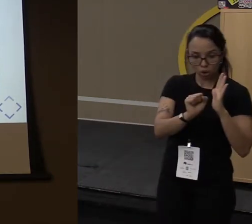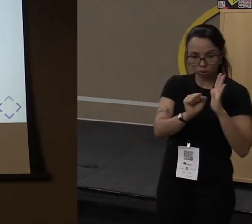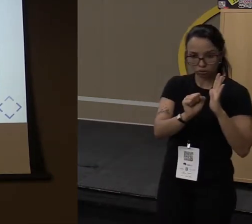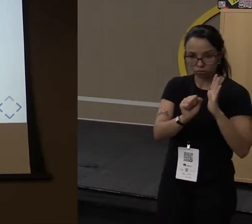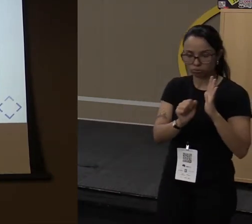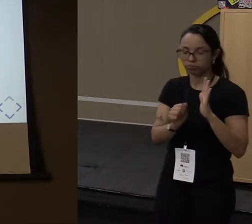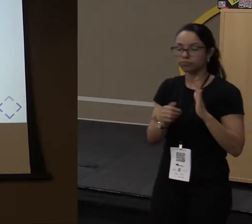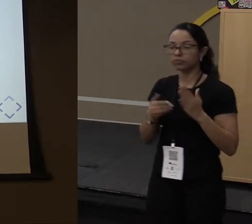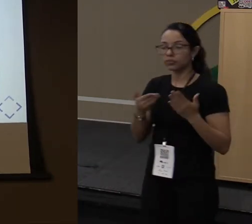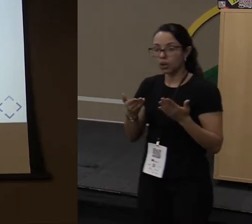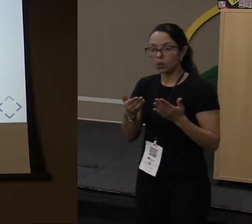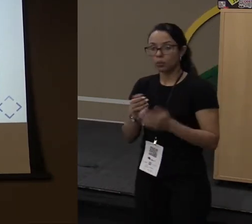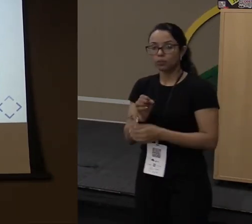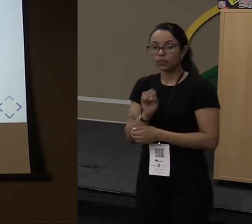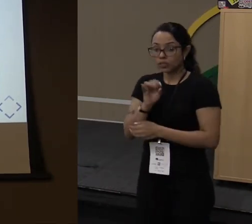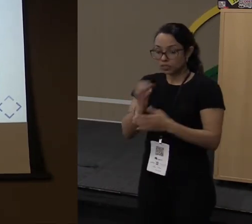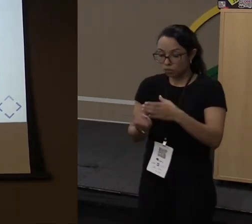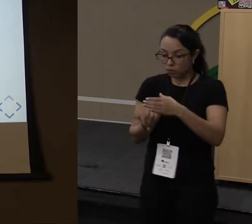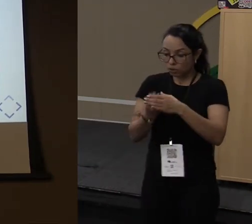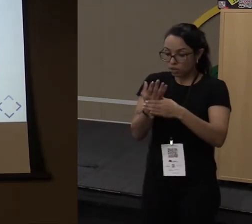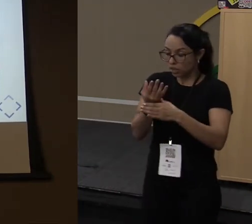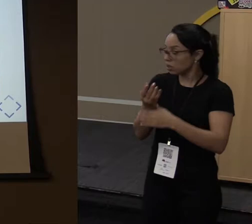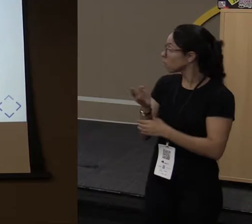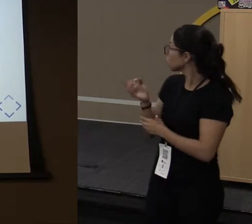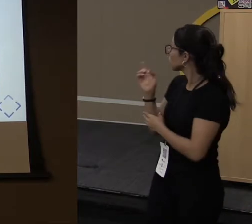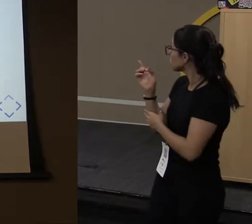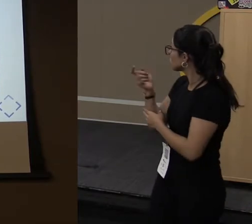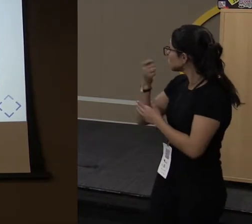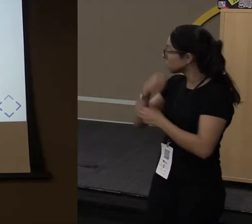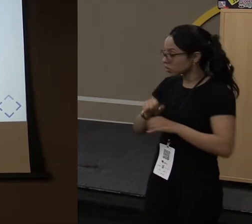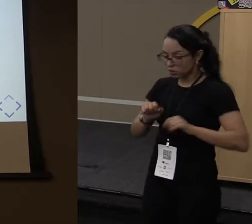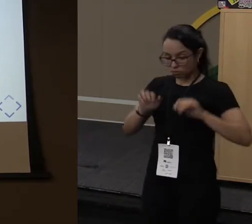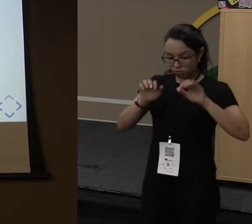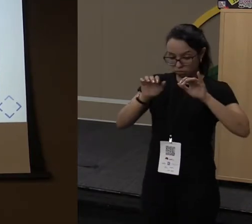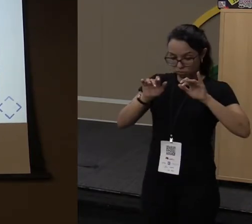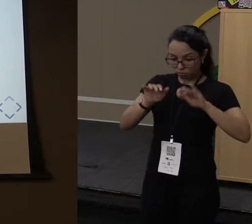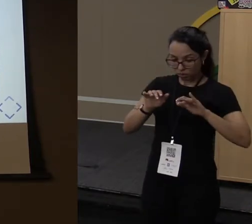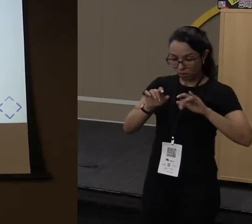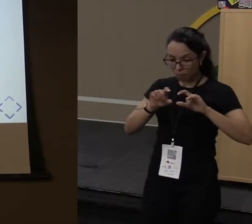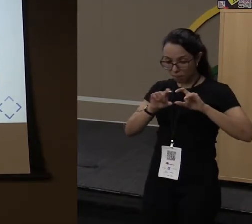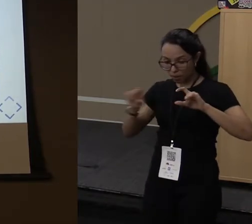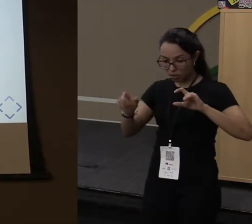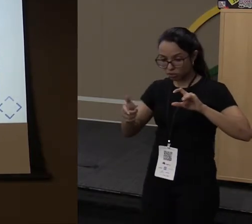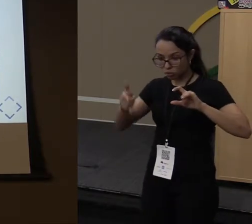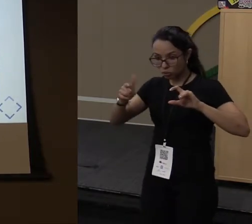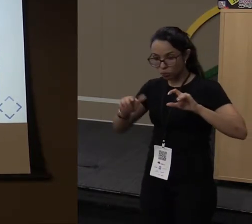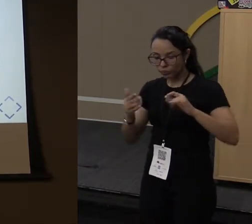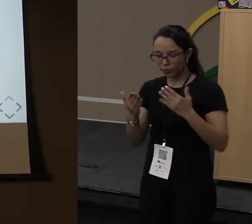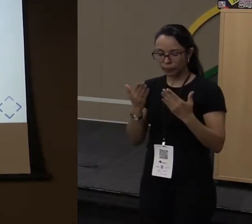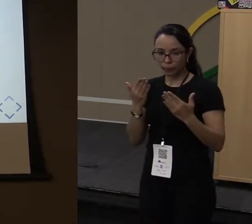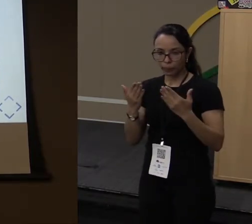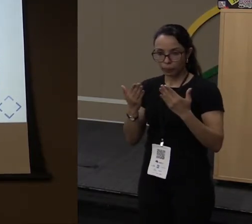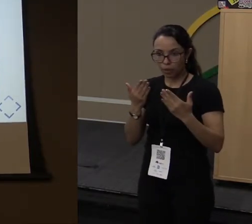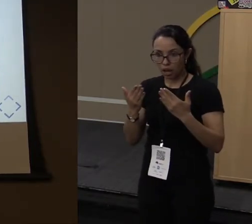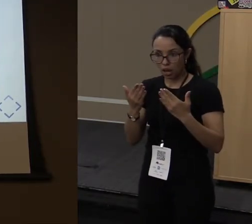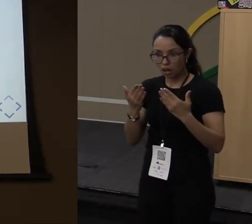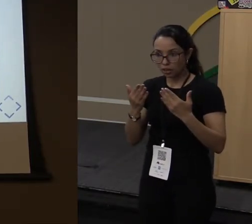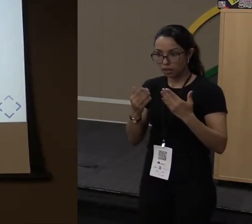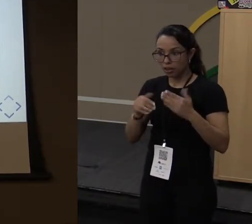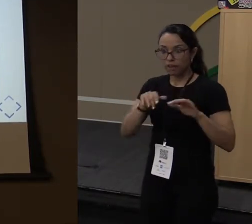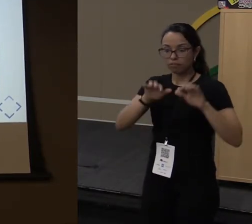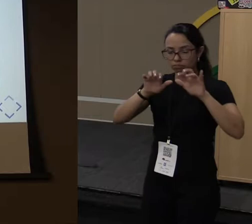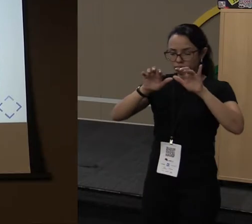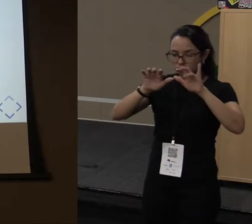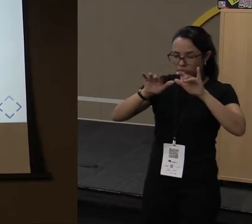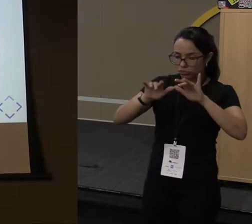E basicamente, quando eu crio uma innerclass, eu tenho que sobrescrever o método que essa innerclass tem, que é o compare. E eu faço tudo isso aqui só para dizer que